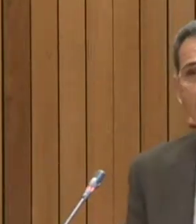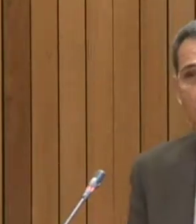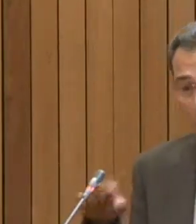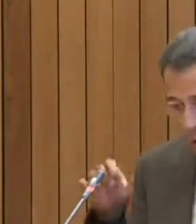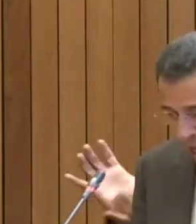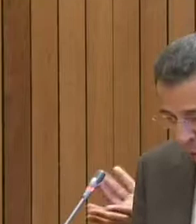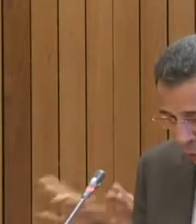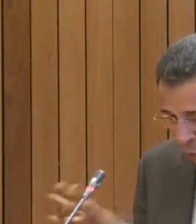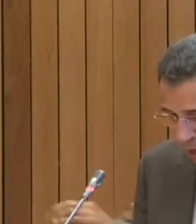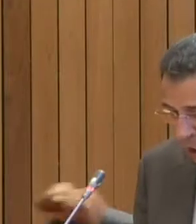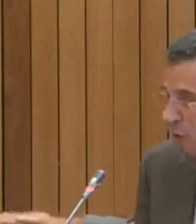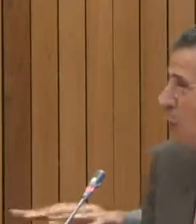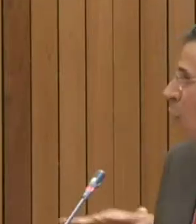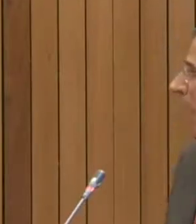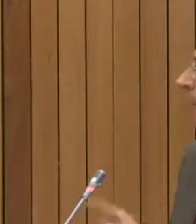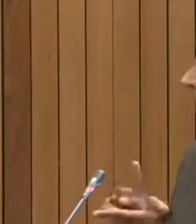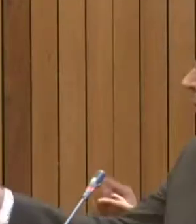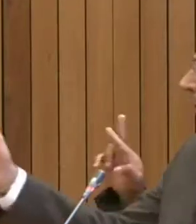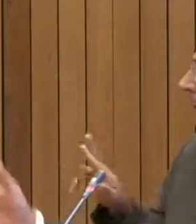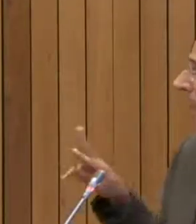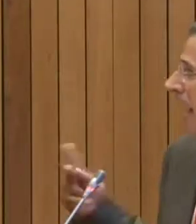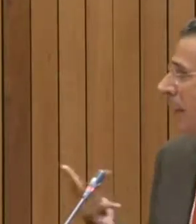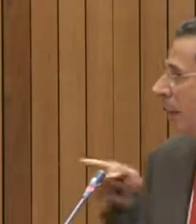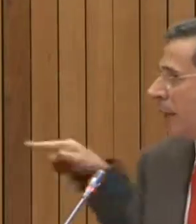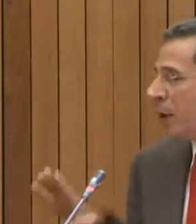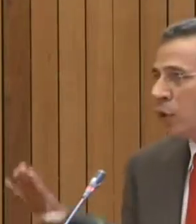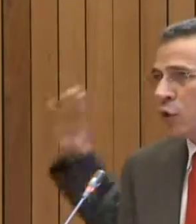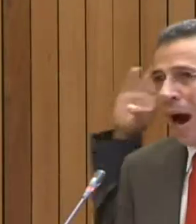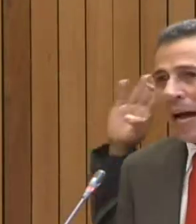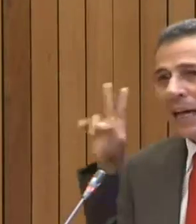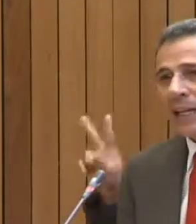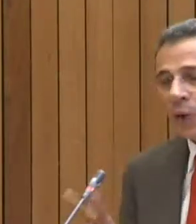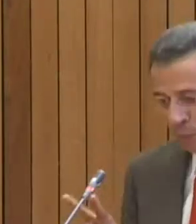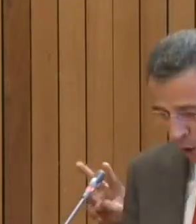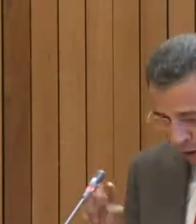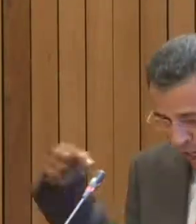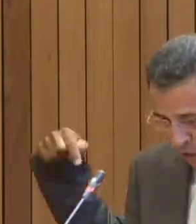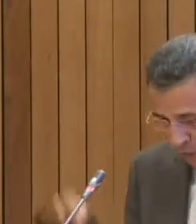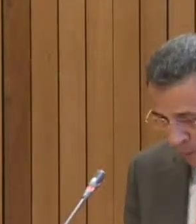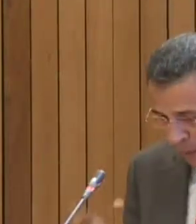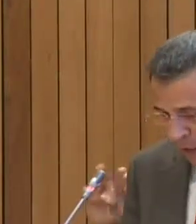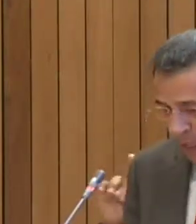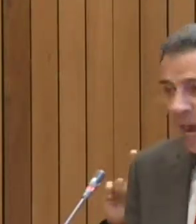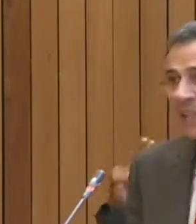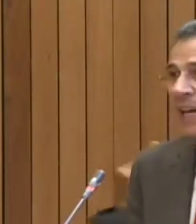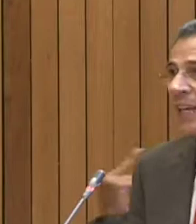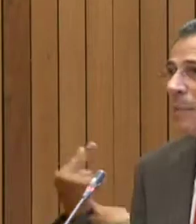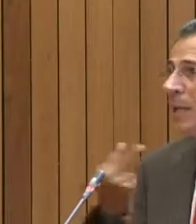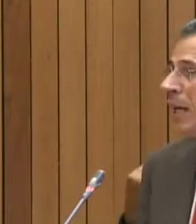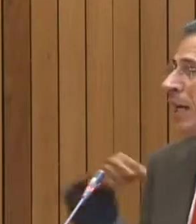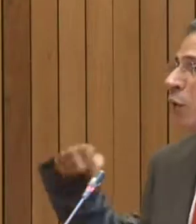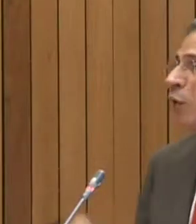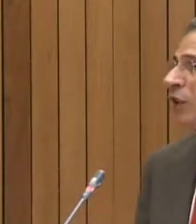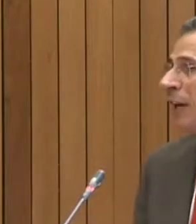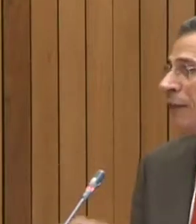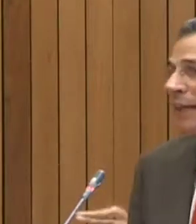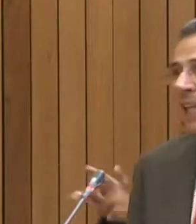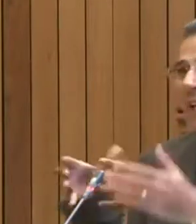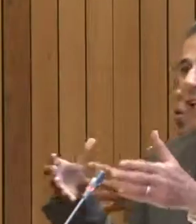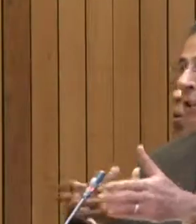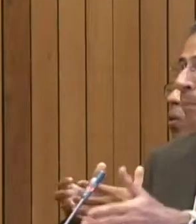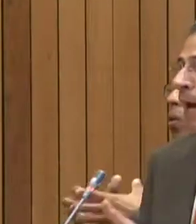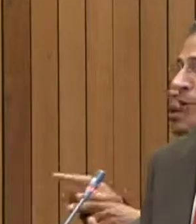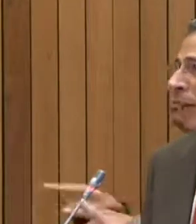cerimonial, recursos humanos, o gabinete militar que nos guarda aqui, nos protege. E essa equipe, inclusive,